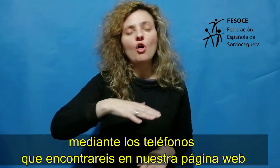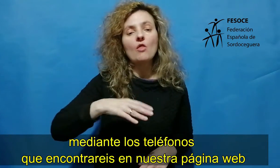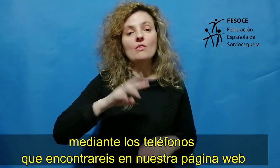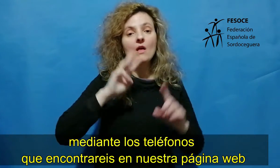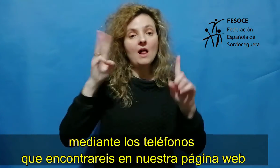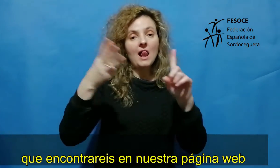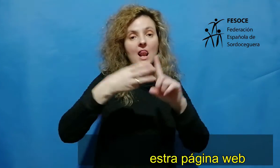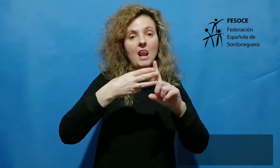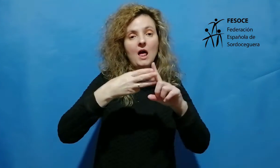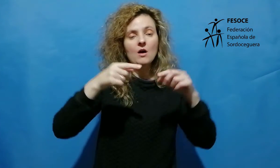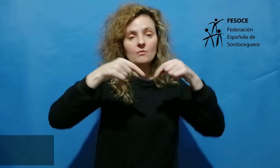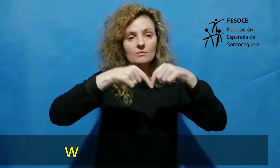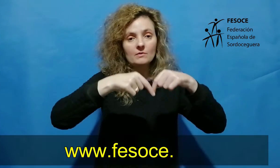.org. Gracias.